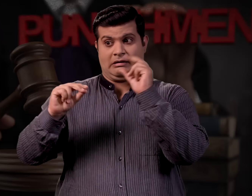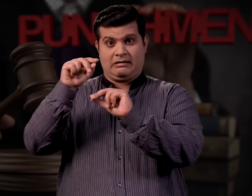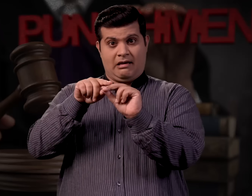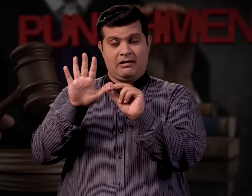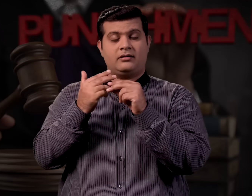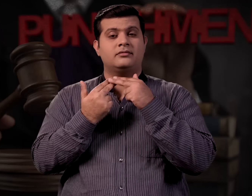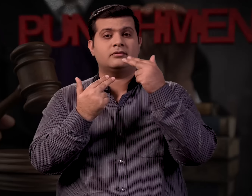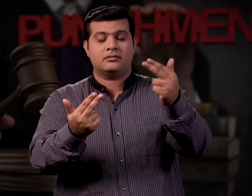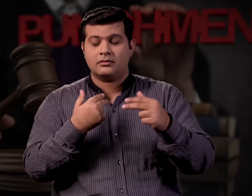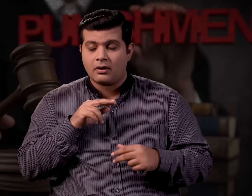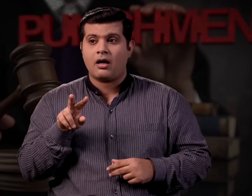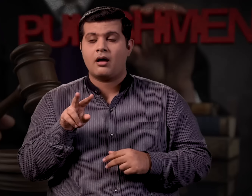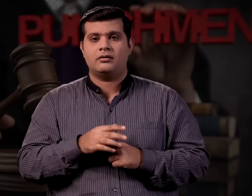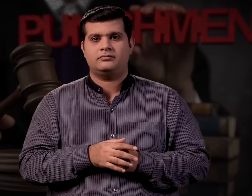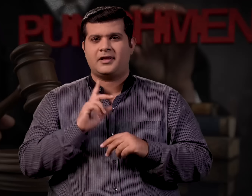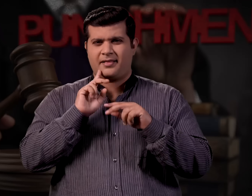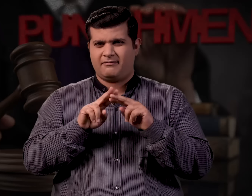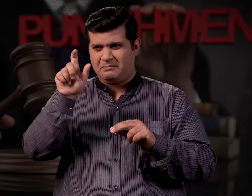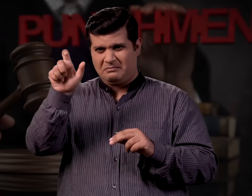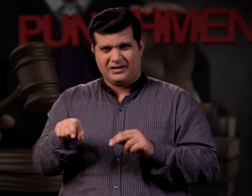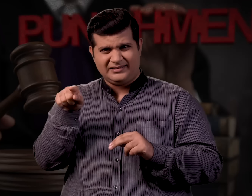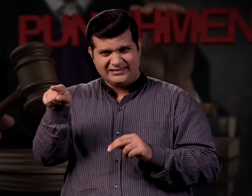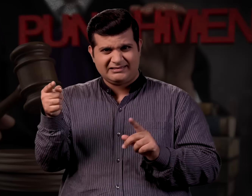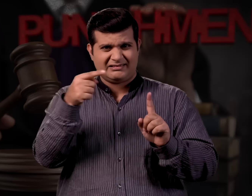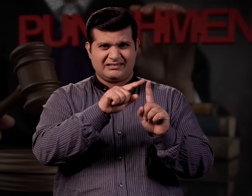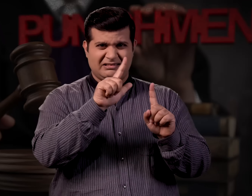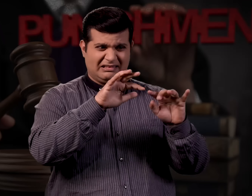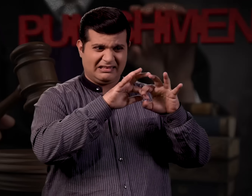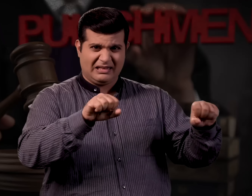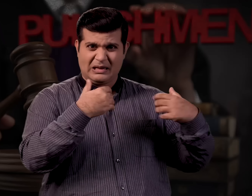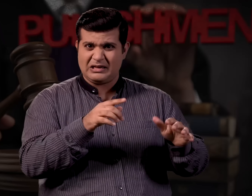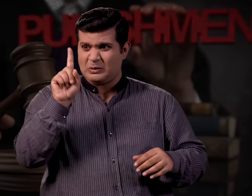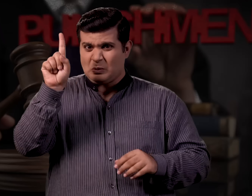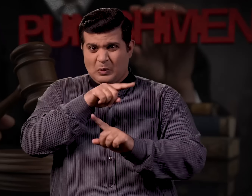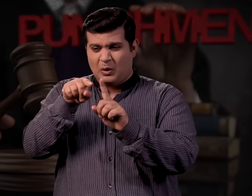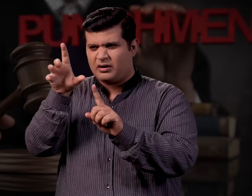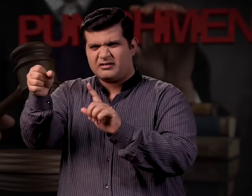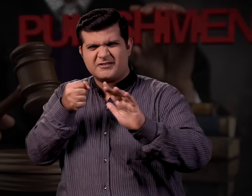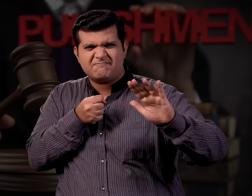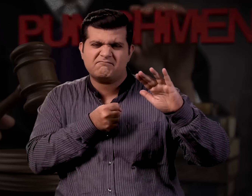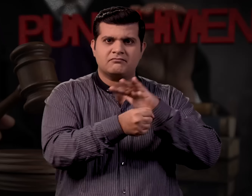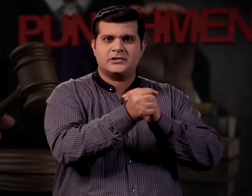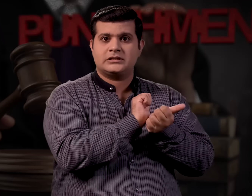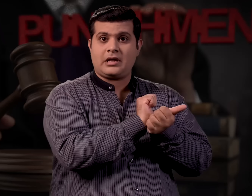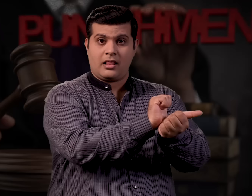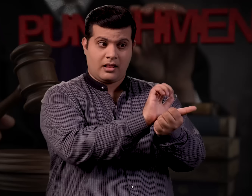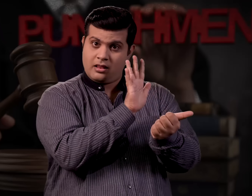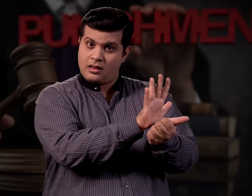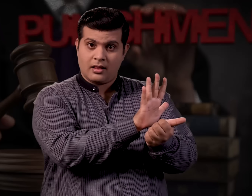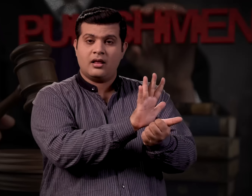सूत्रों के मताबिक हैरानी की बात ये है कि इस जगह पर बलातकारी को एक बंद कम्रे में रखा जाता है और